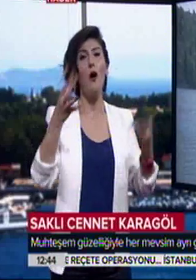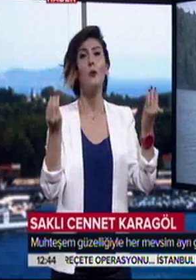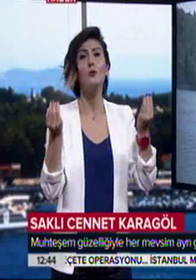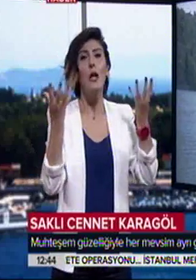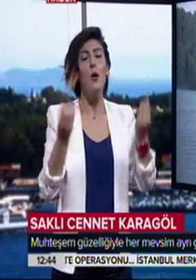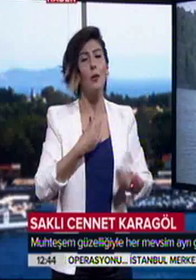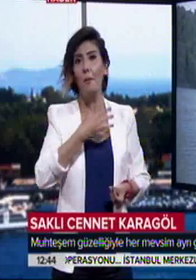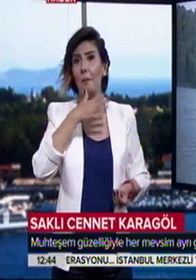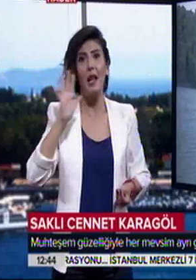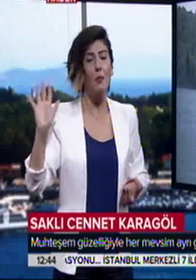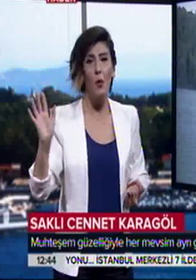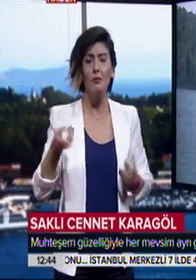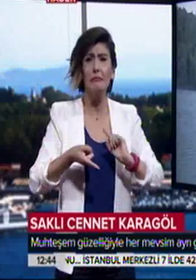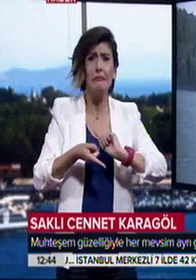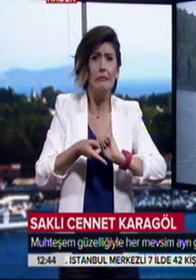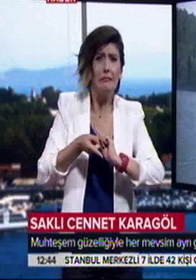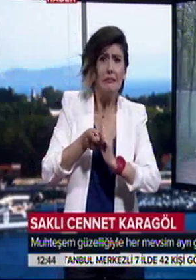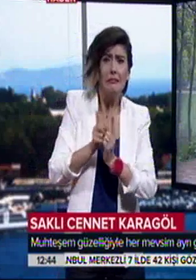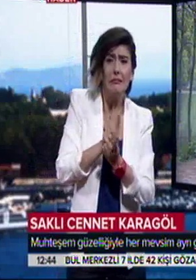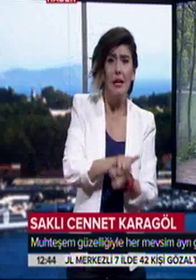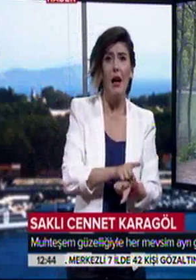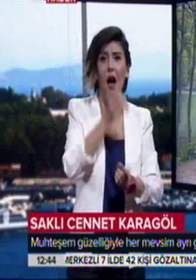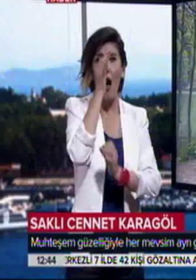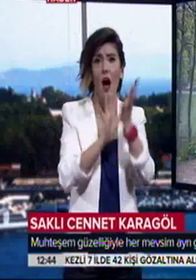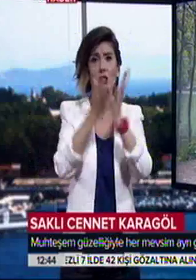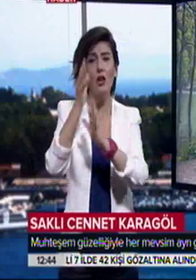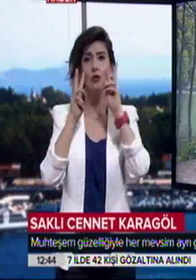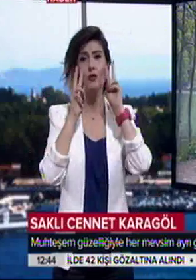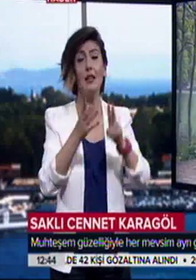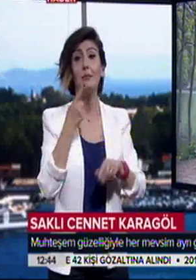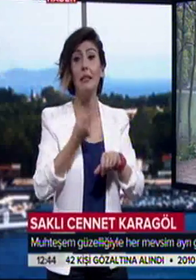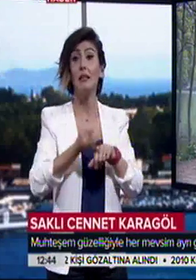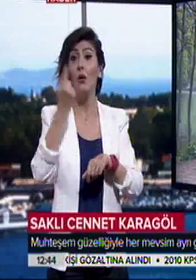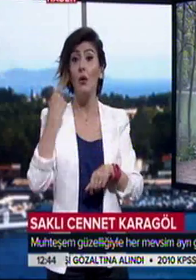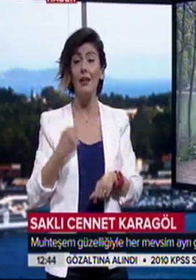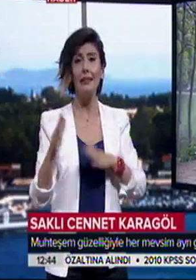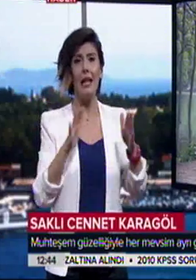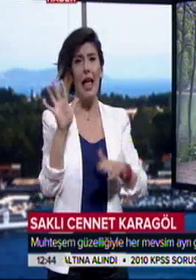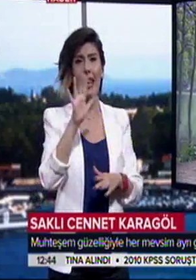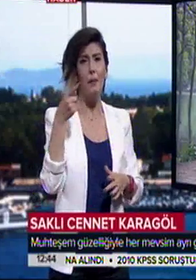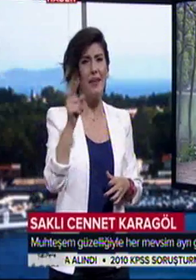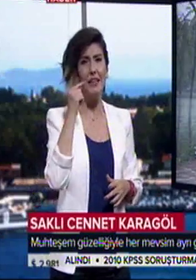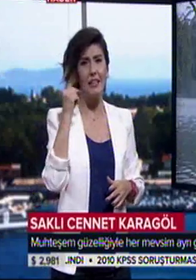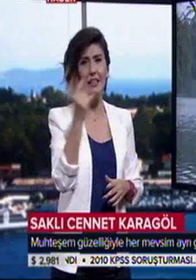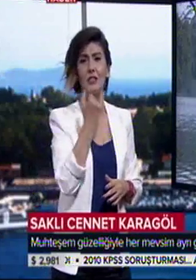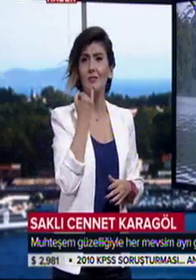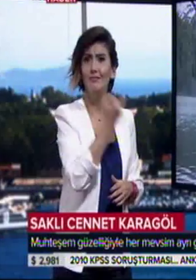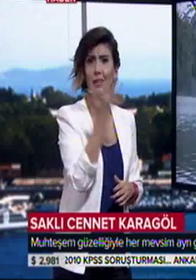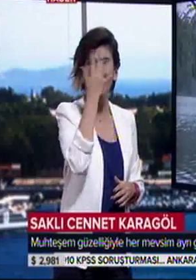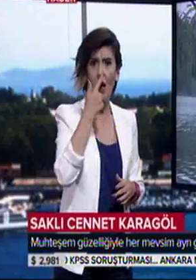Tabiatın envai çeşit ağaçlarını gördüm. Geçen yıl yaklaşık 50 bin kişinin ziyaret ettiği Karagöl, konuklarına